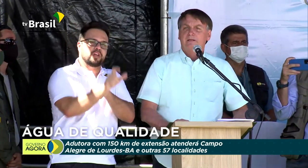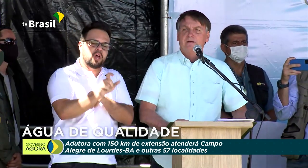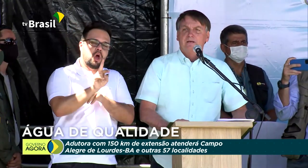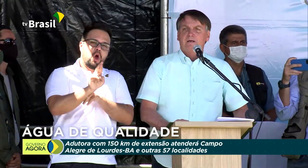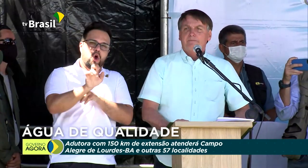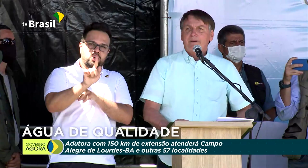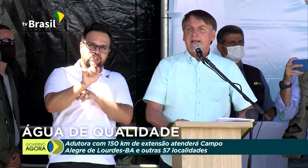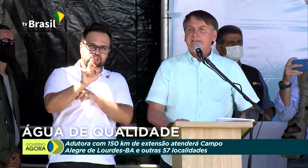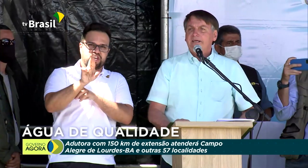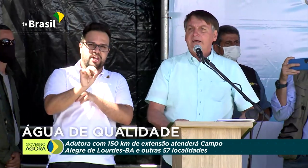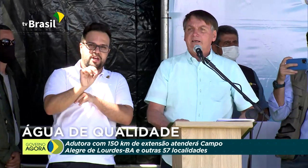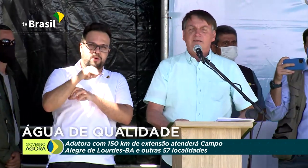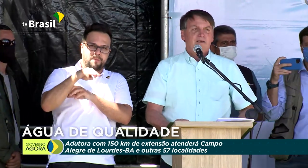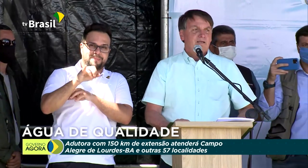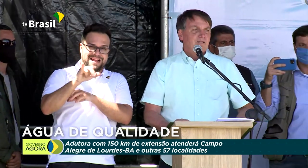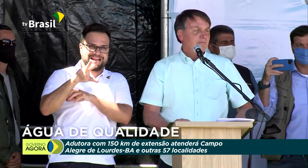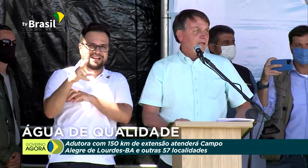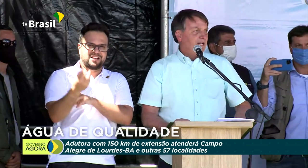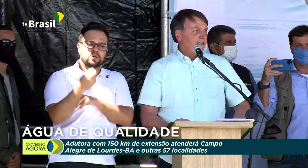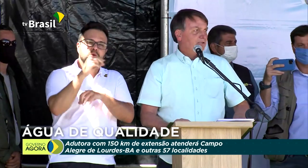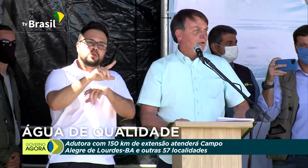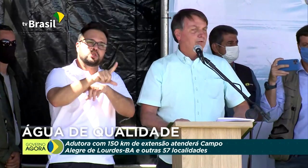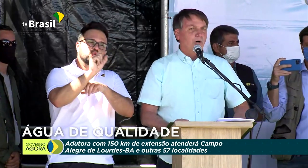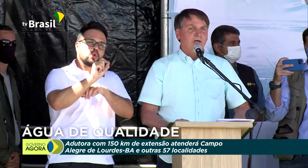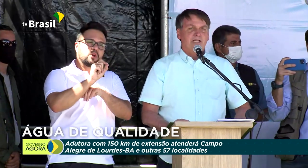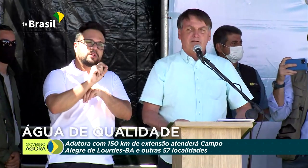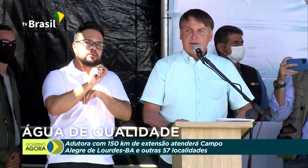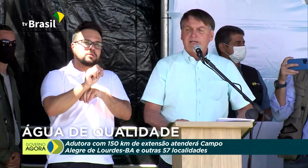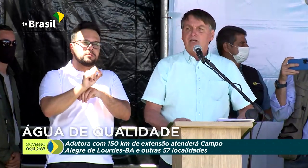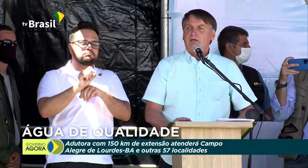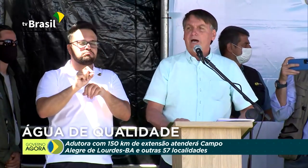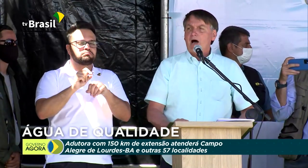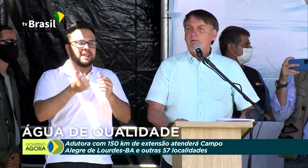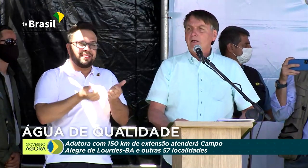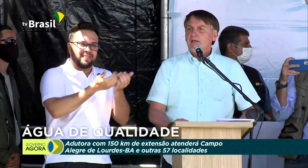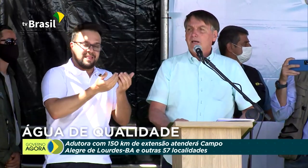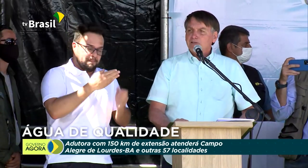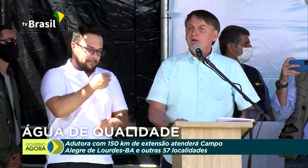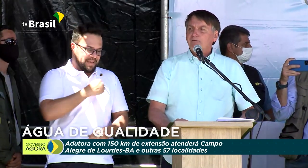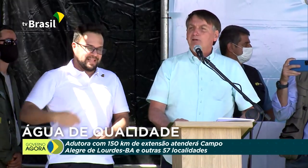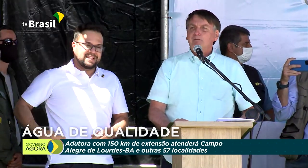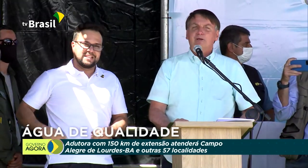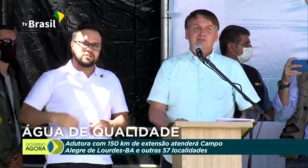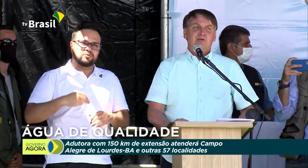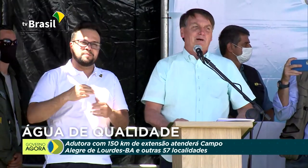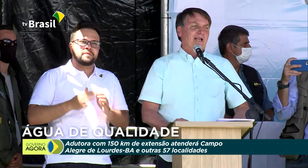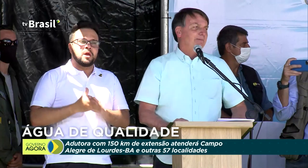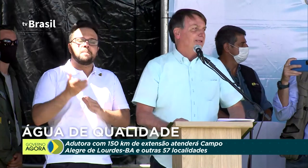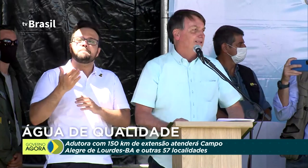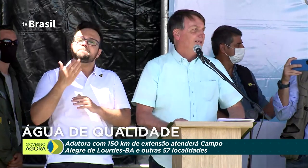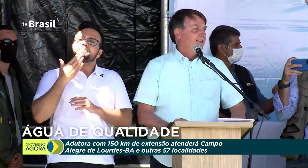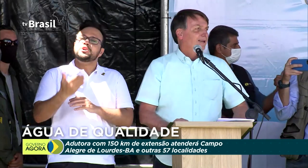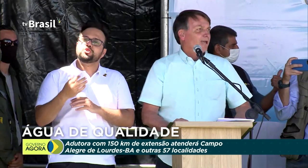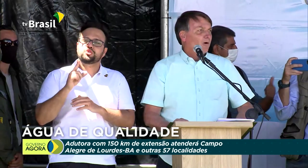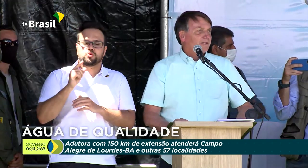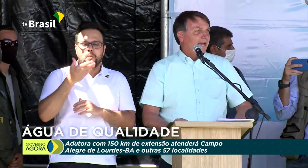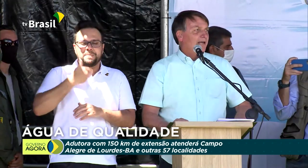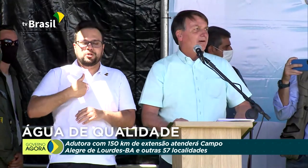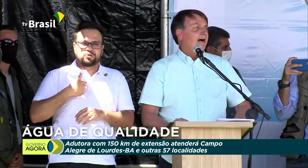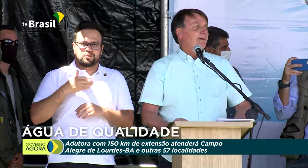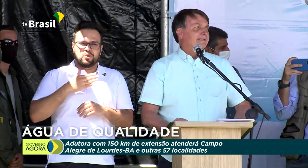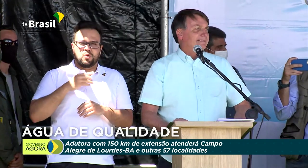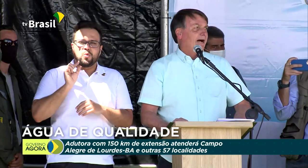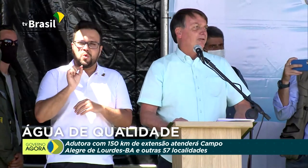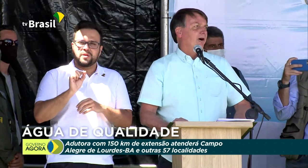para ser ministro do desenvolvimento regional, ele só fez um pedido para mim. Eu